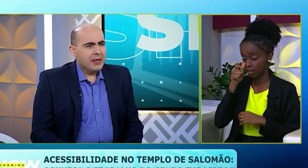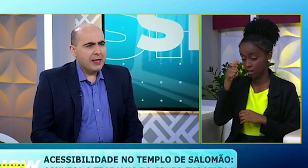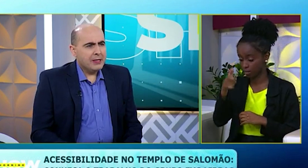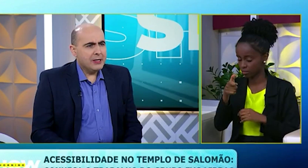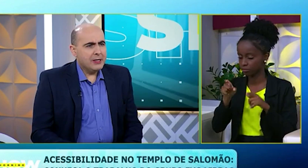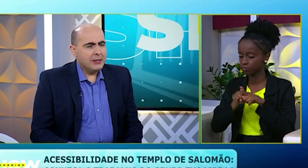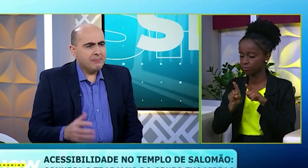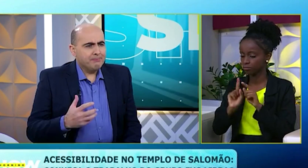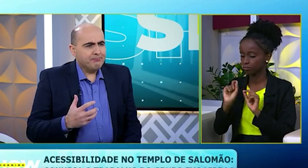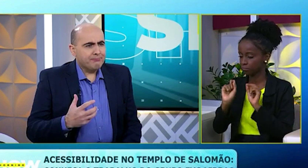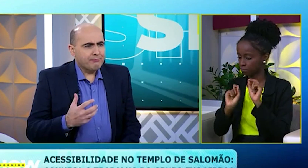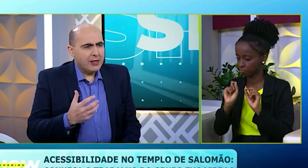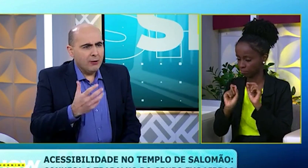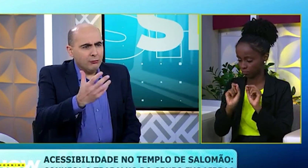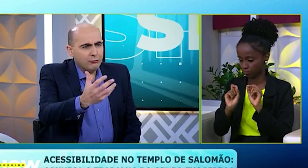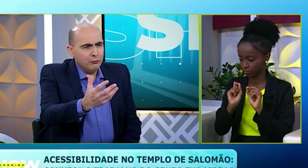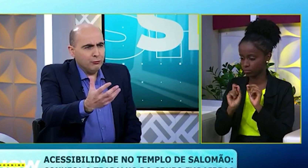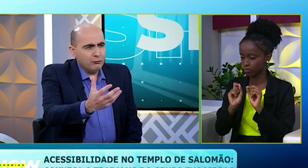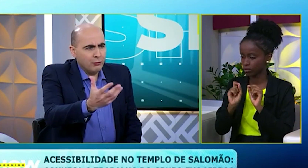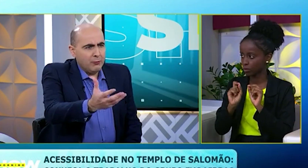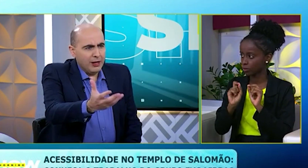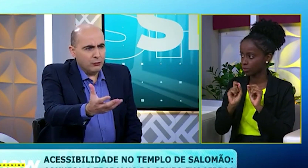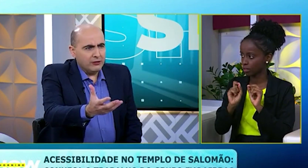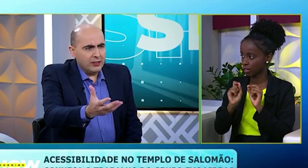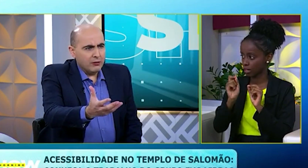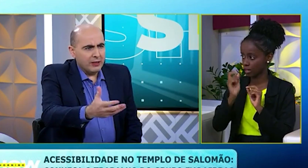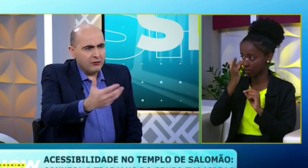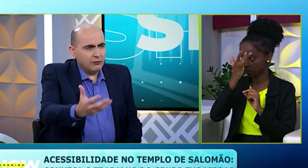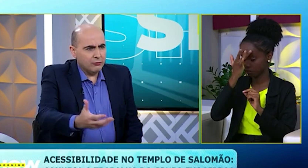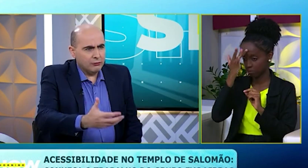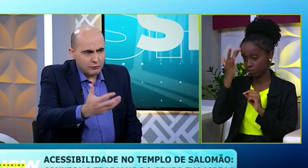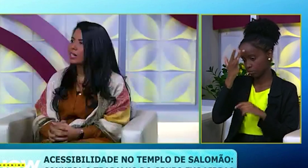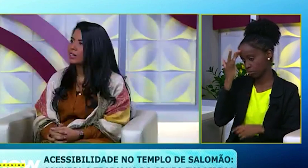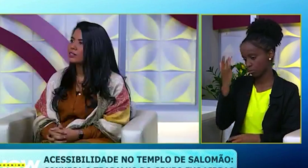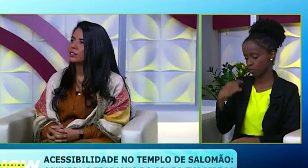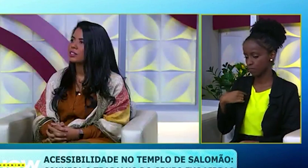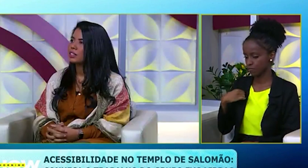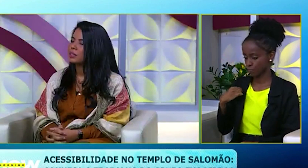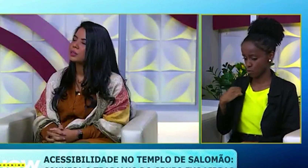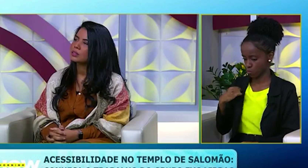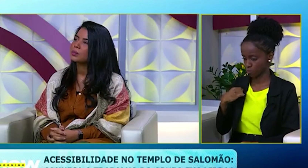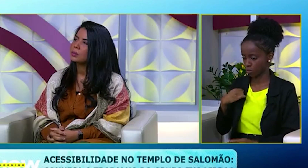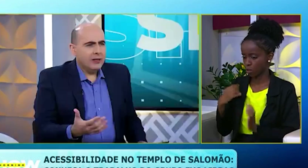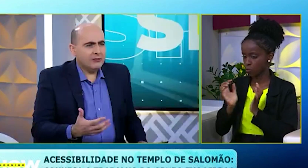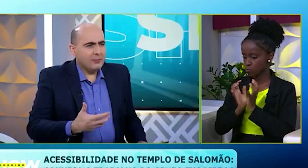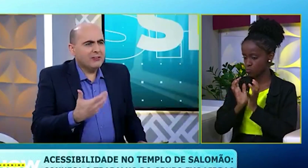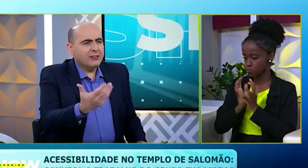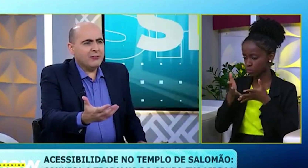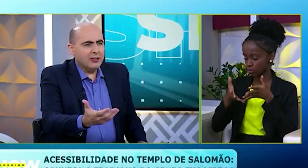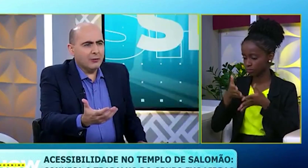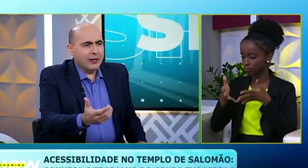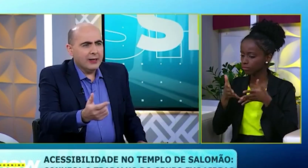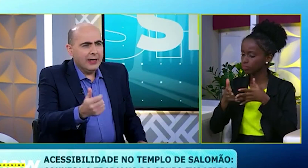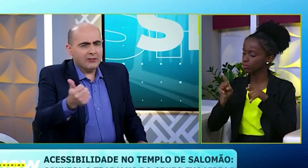é que os colaboradores, como é que diz? Voluntários. Os voluntários, eles também